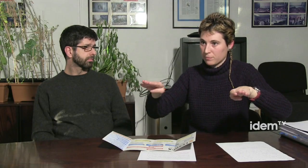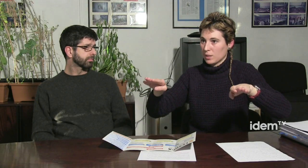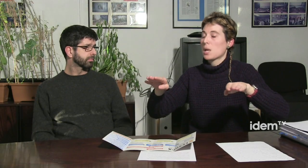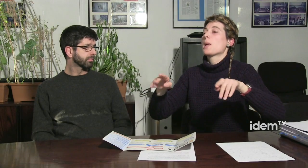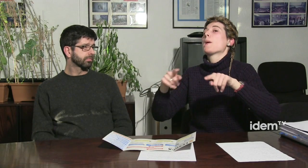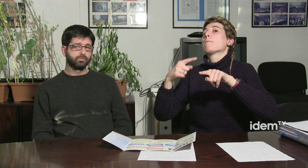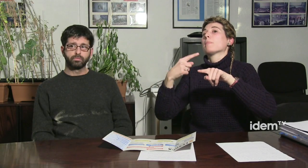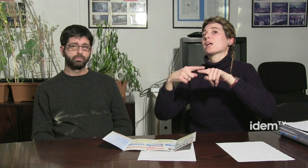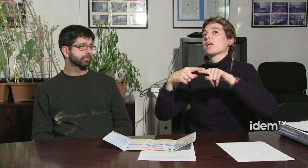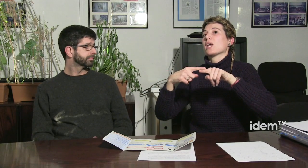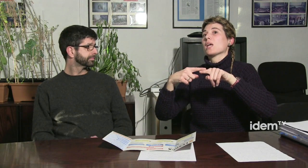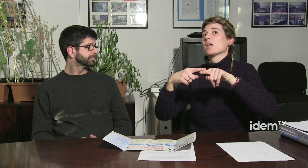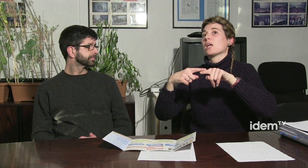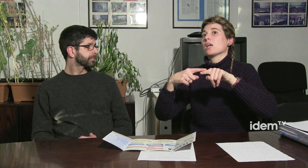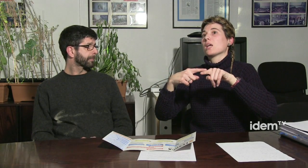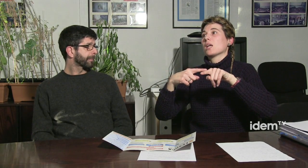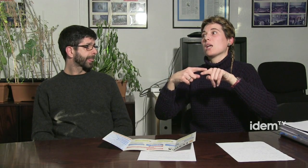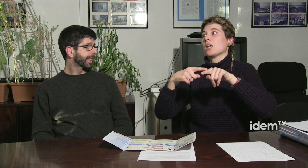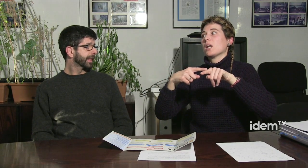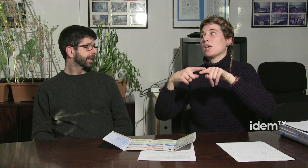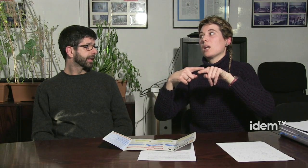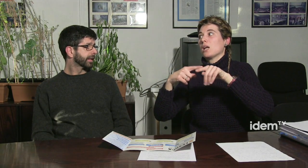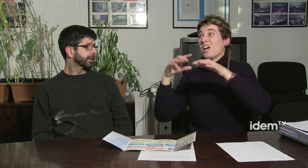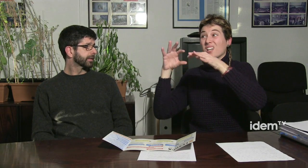treballa paral·lelament amb la comissió de persones nouvingudes,